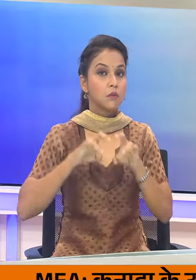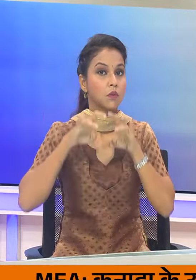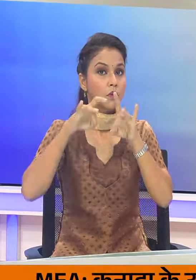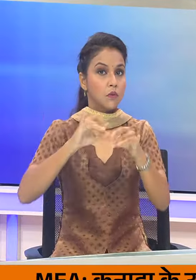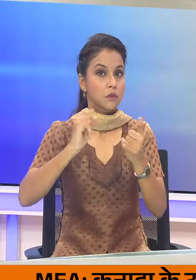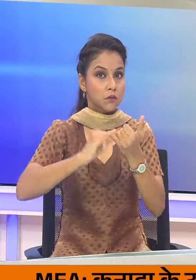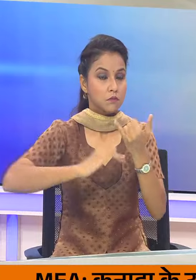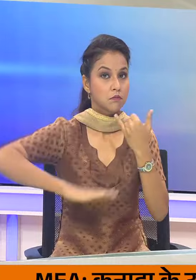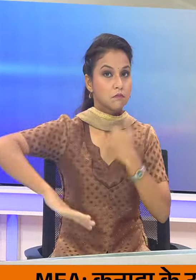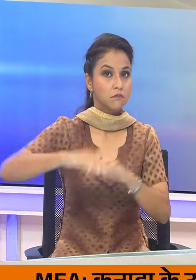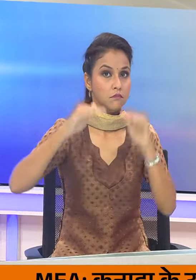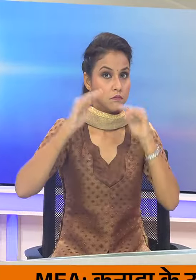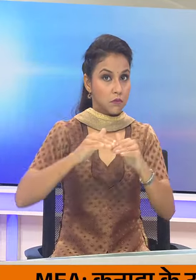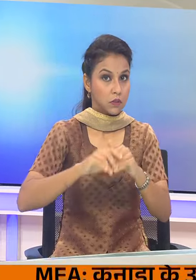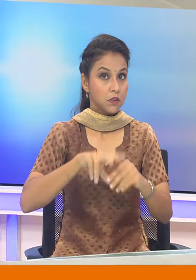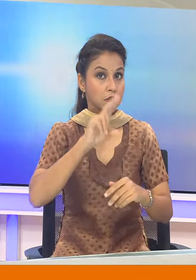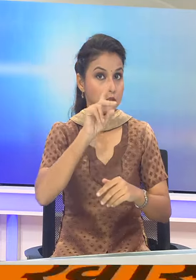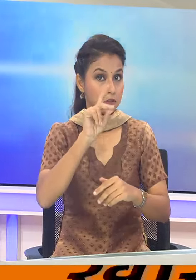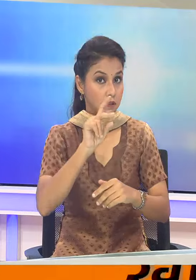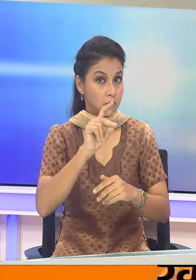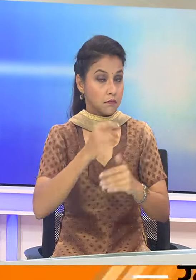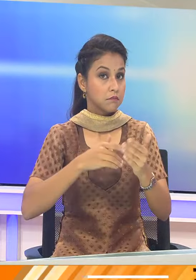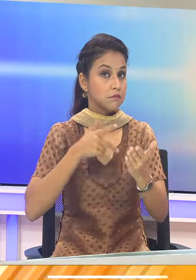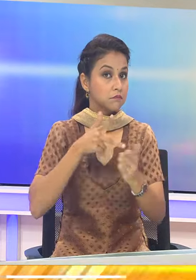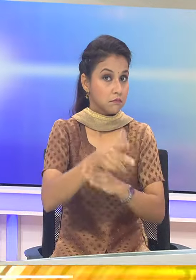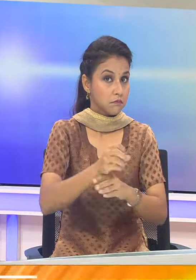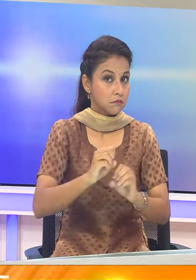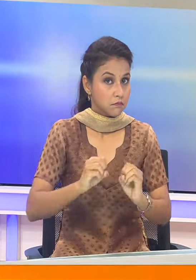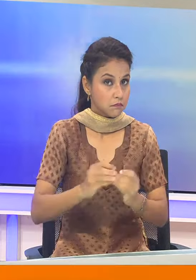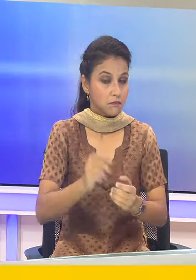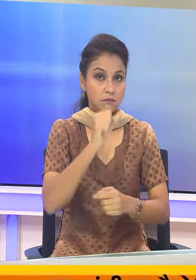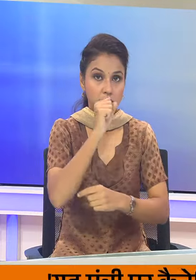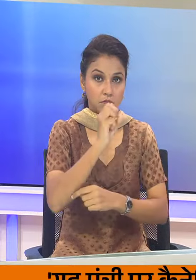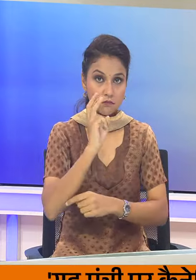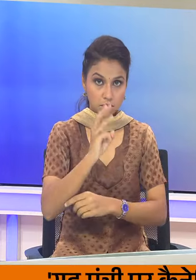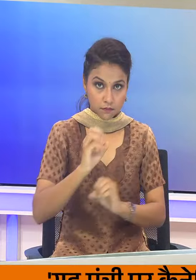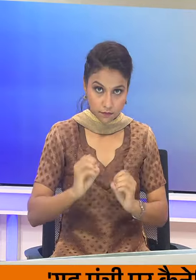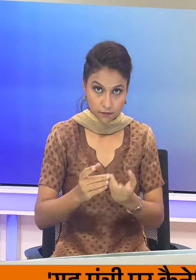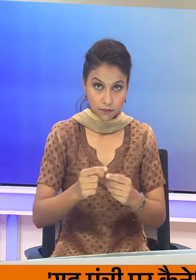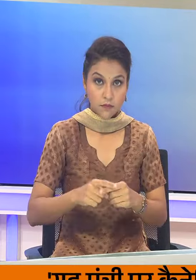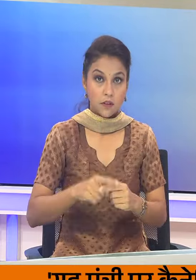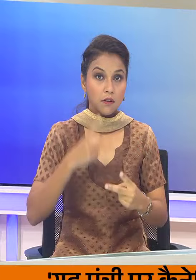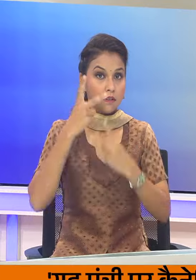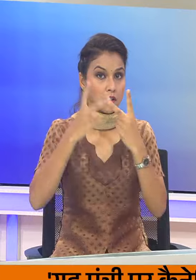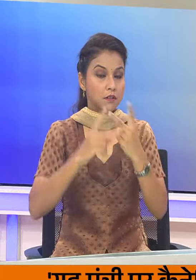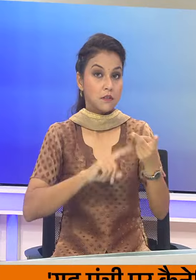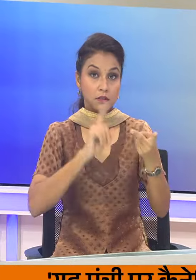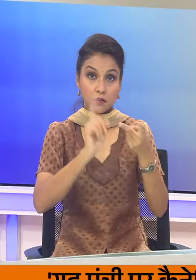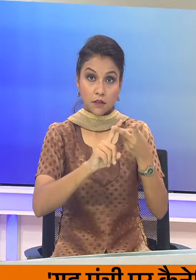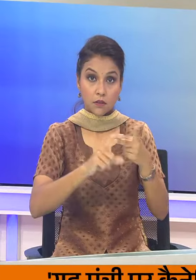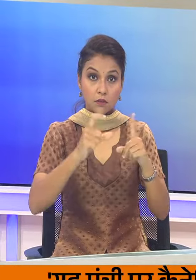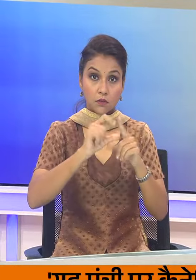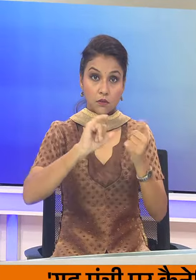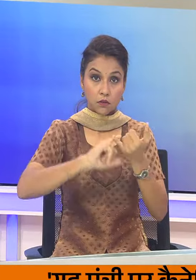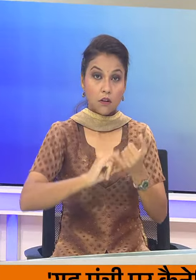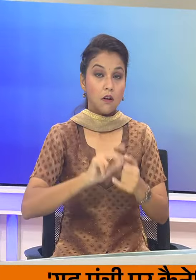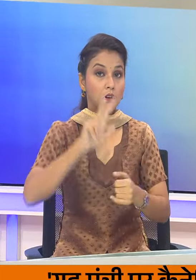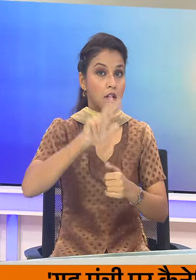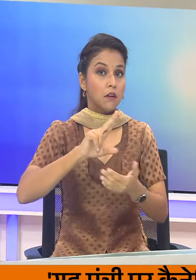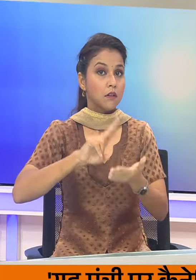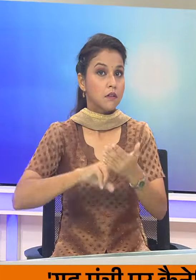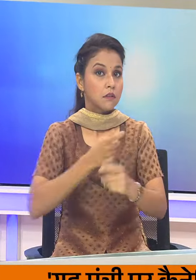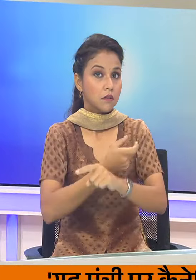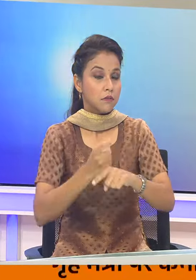दूसरे राइसीना डाउन अंड के ओधगाटन सत्र को भी संबोधित करने वाले हैं या आत्रा के दूसरे चुरन में डॉक्टर जेशंकर आठ नमबर को